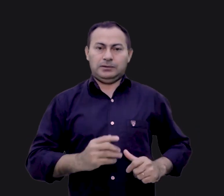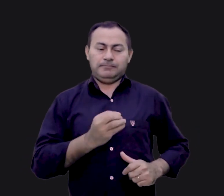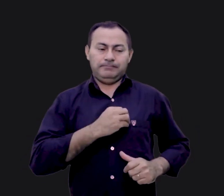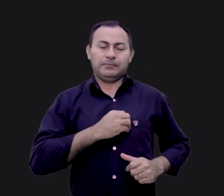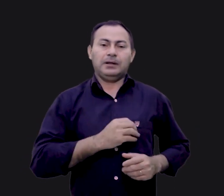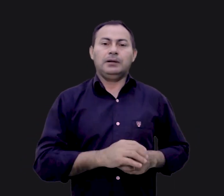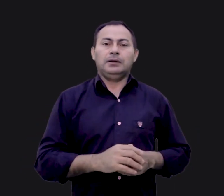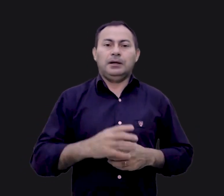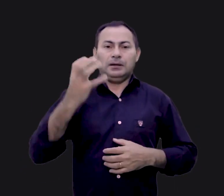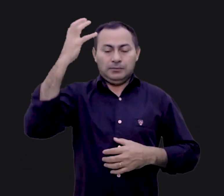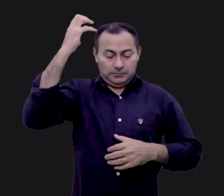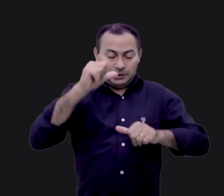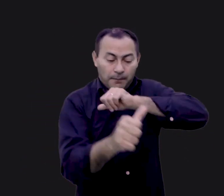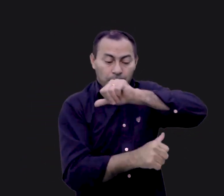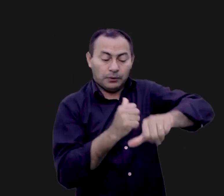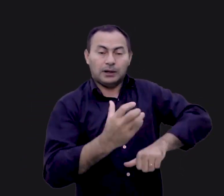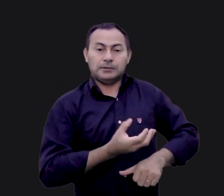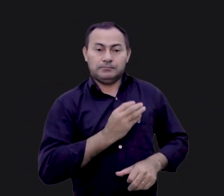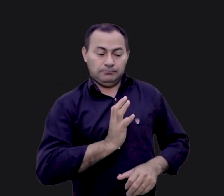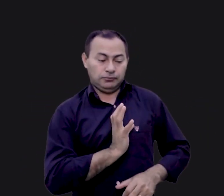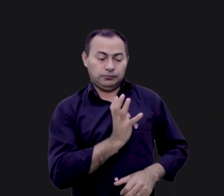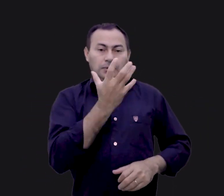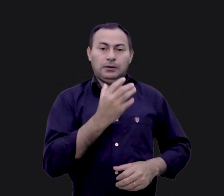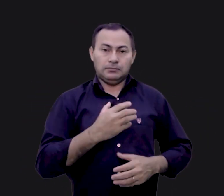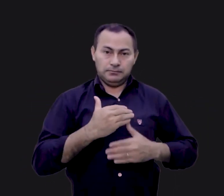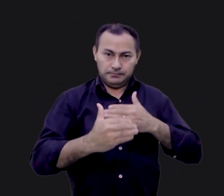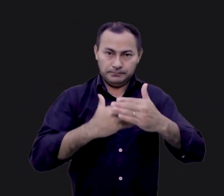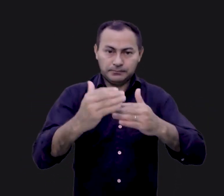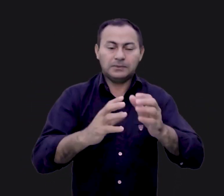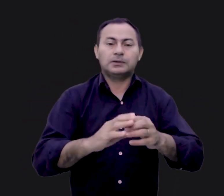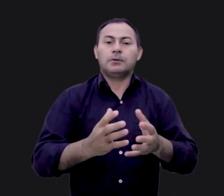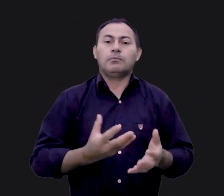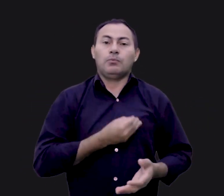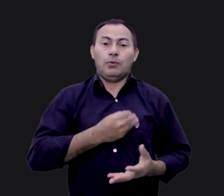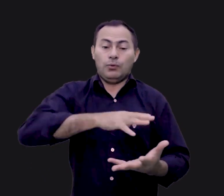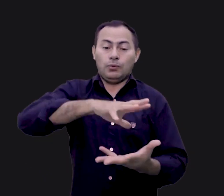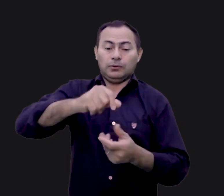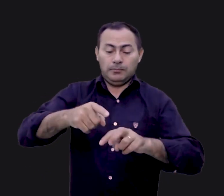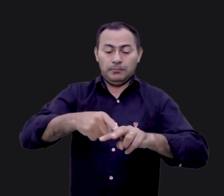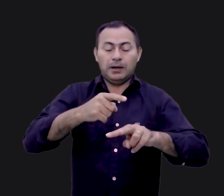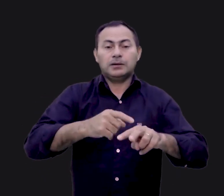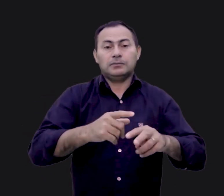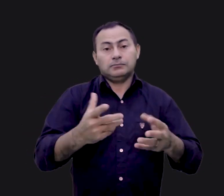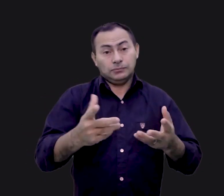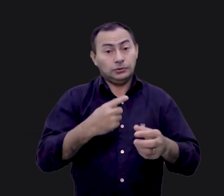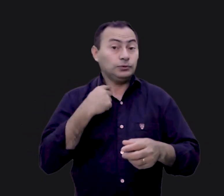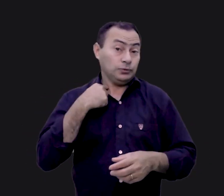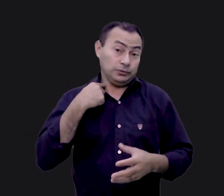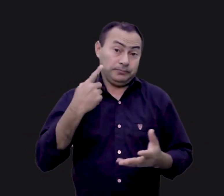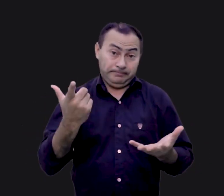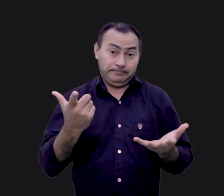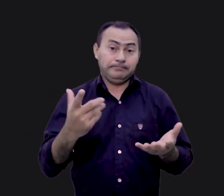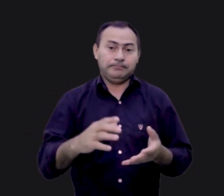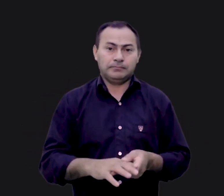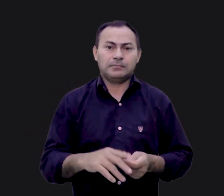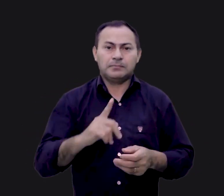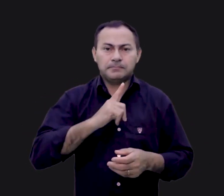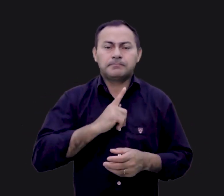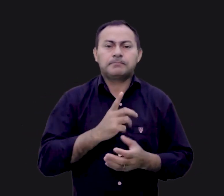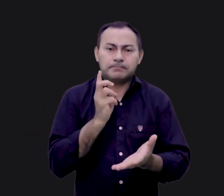Tendo tomado o banho da regeneração, como caminhamos através desse mundo, nossos pés ficam sujos. Dessa forma, temos que